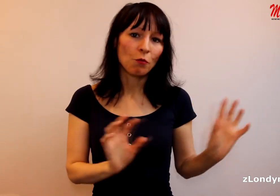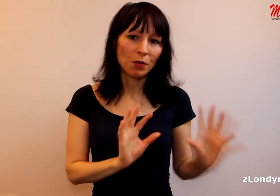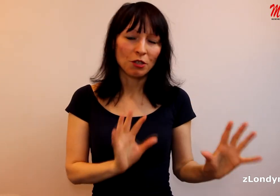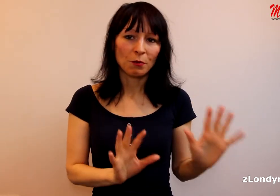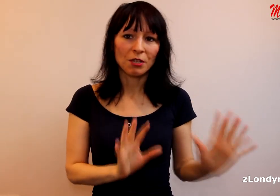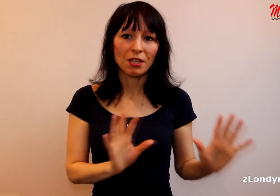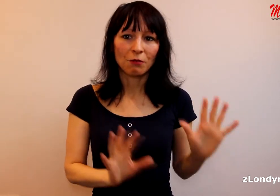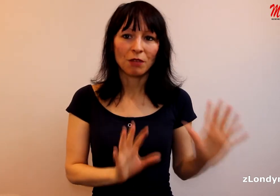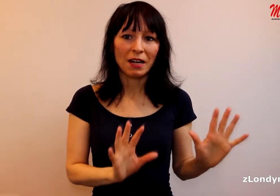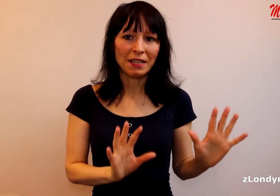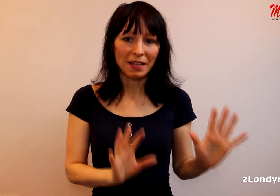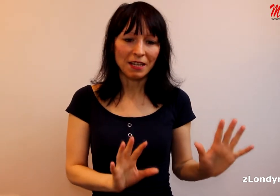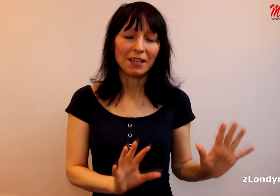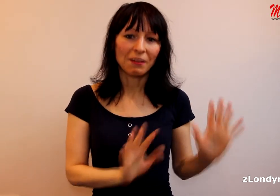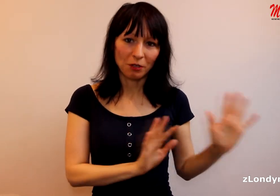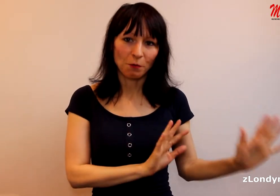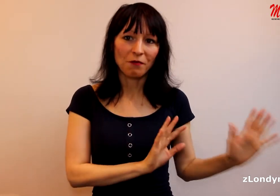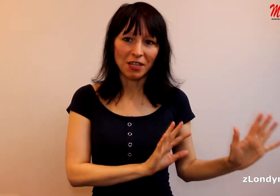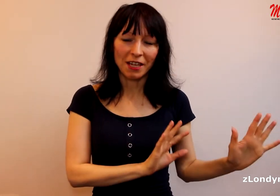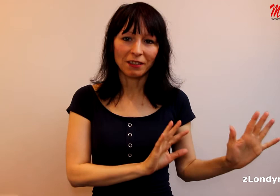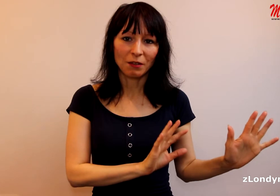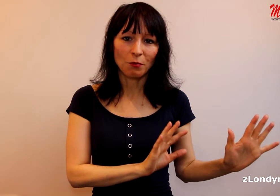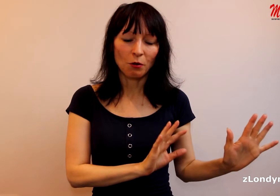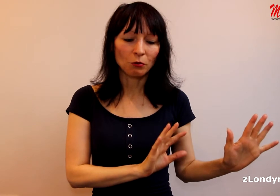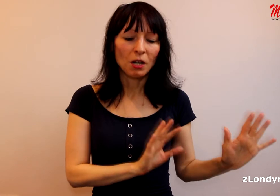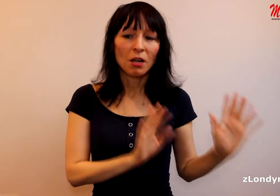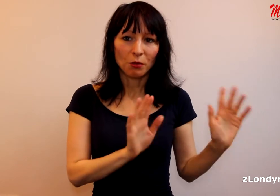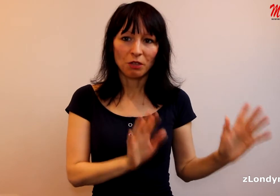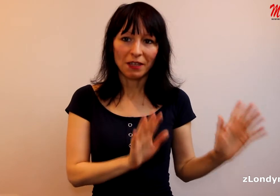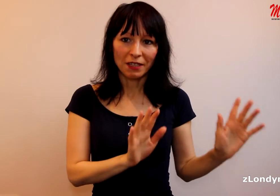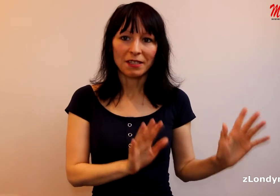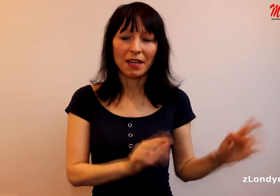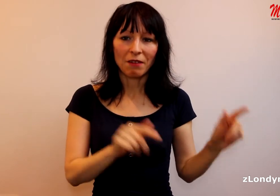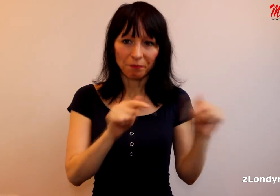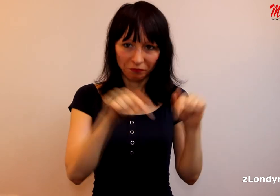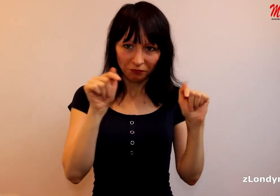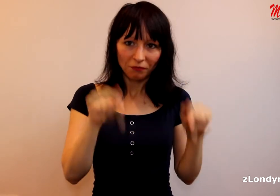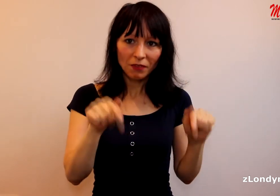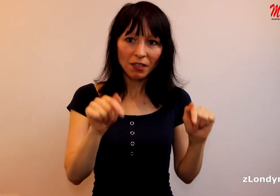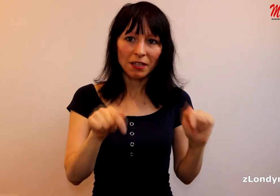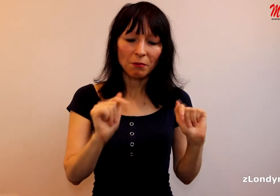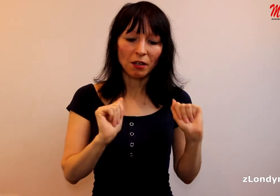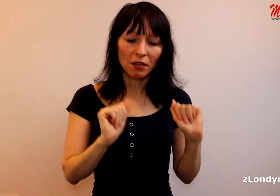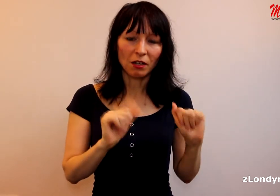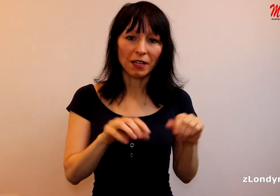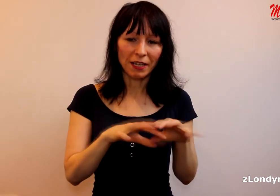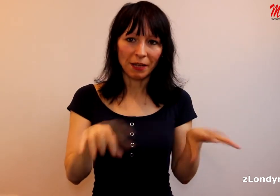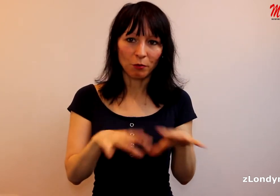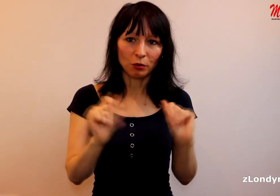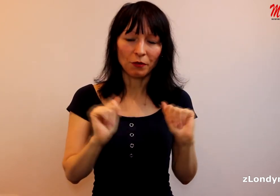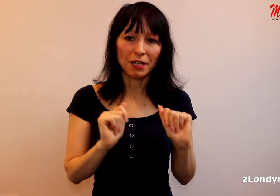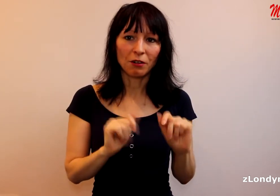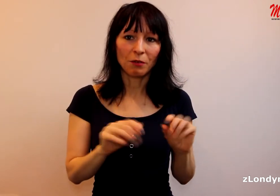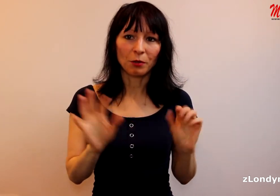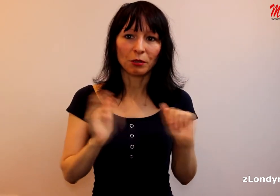úplně 100% neutrální není. tam jakoby vidět ten prout, podívejte se, já vám dám linky pod video, pod